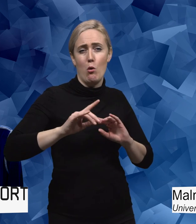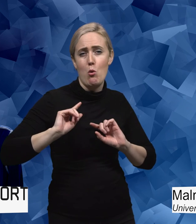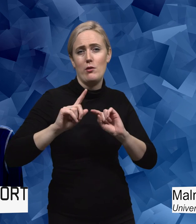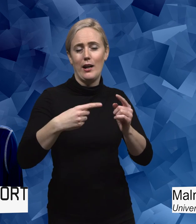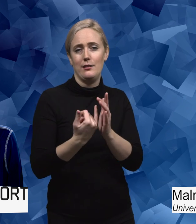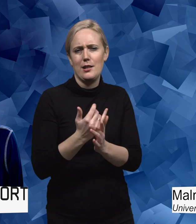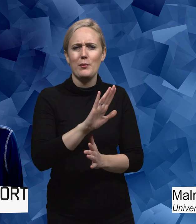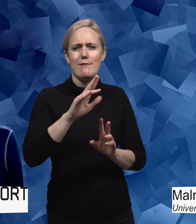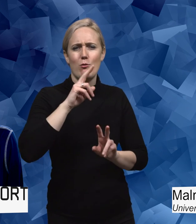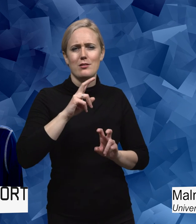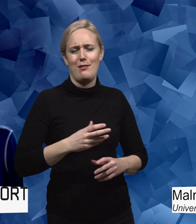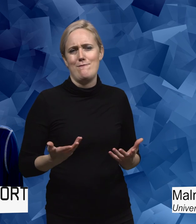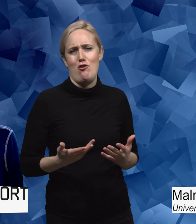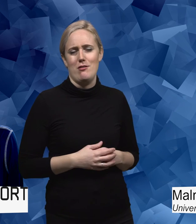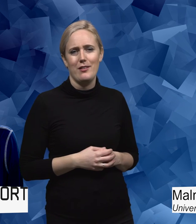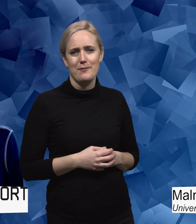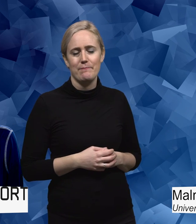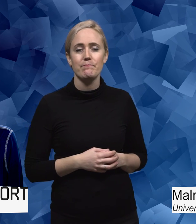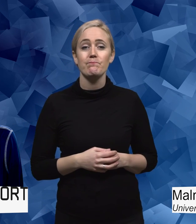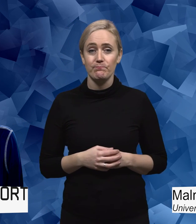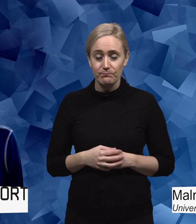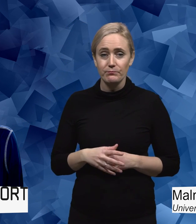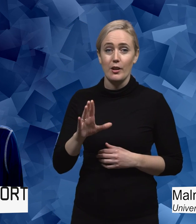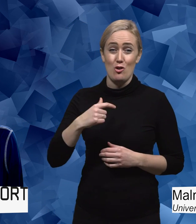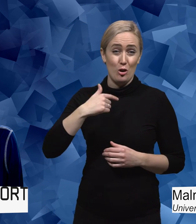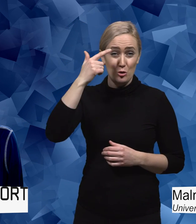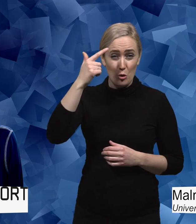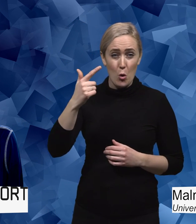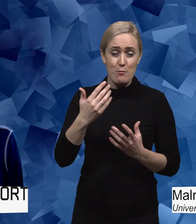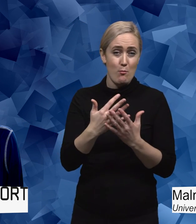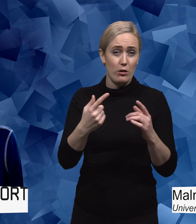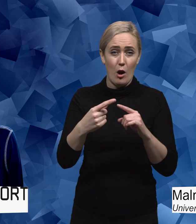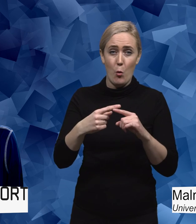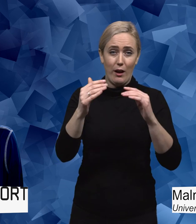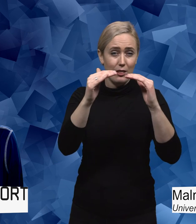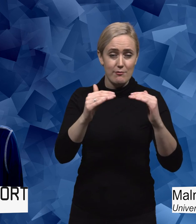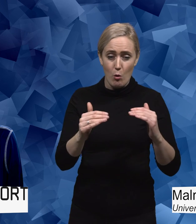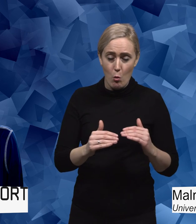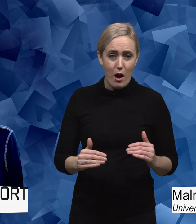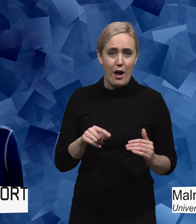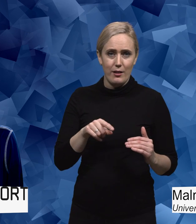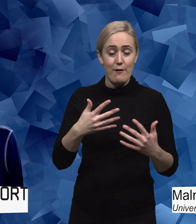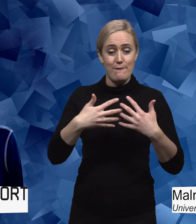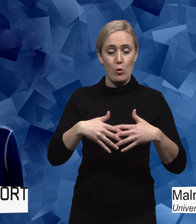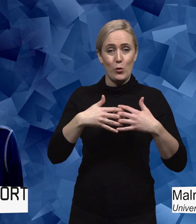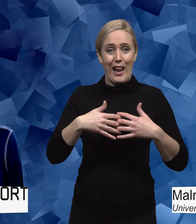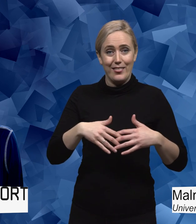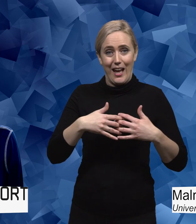din forskning? Alltså, jag tror att på väldigt många olika plan så ses det här med funktionalitet eller